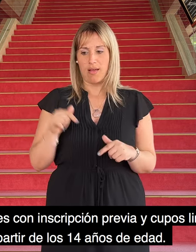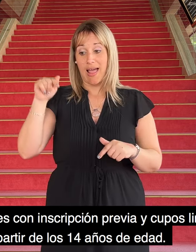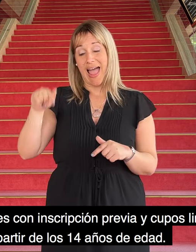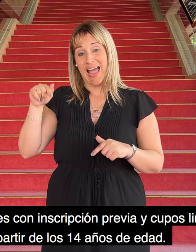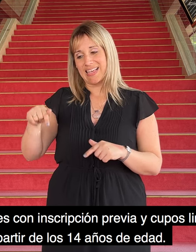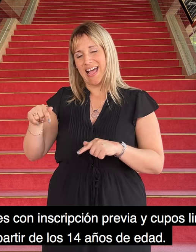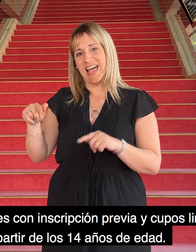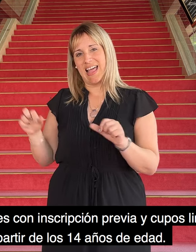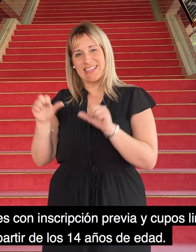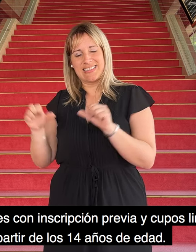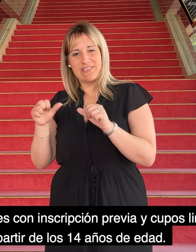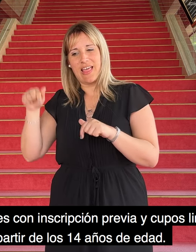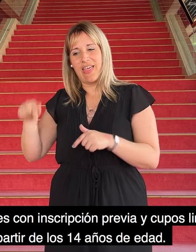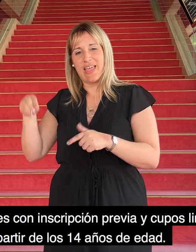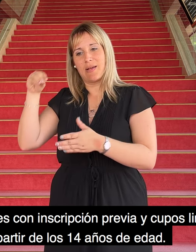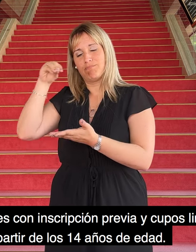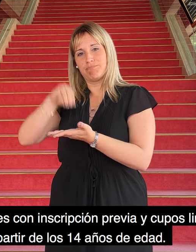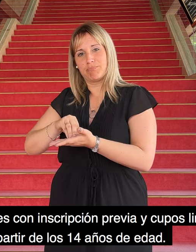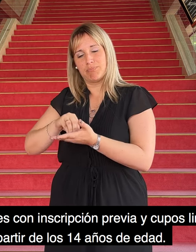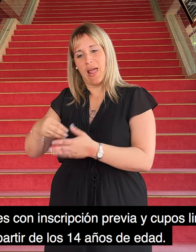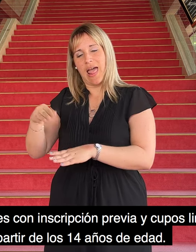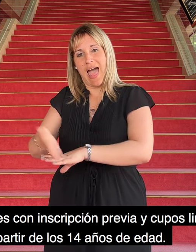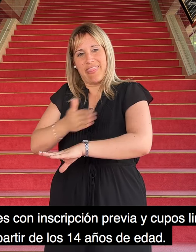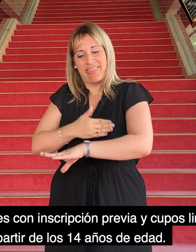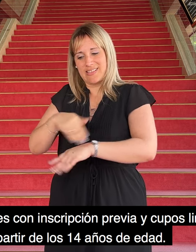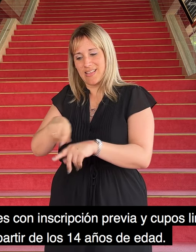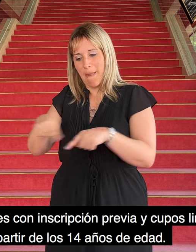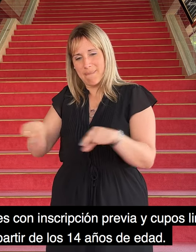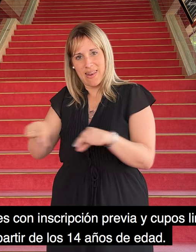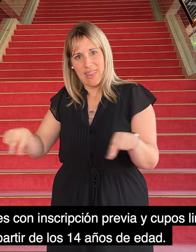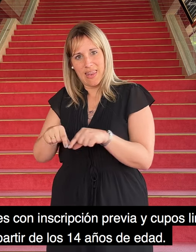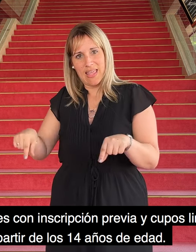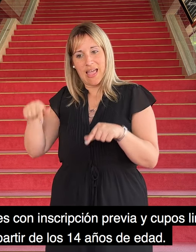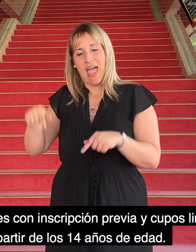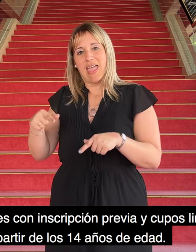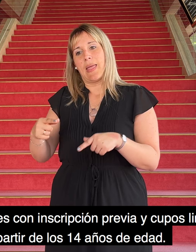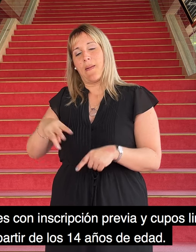con inscripción previa y cupos limitados a partir de los 14 años de edad.